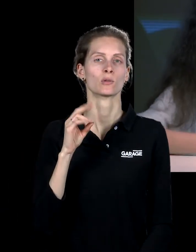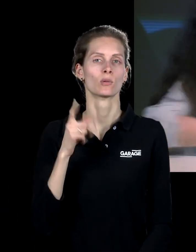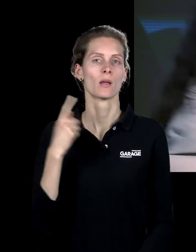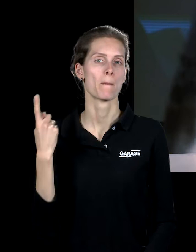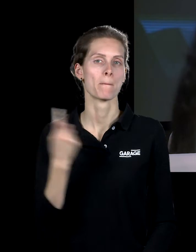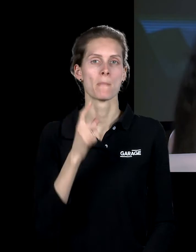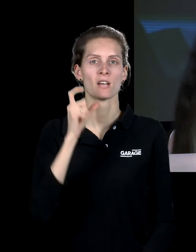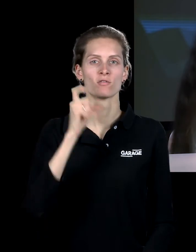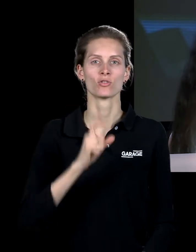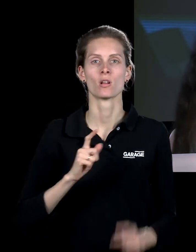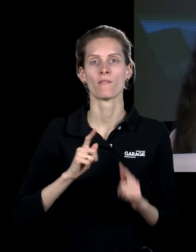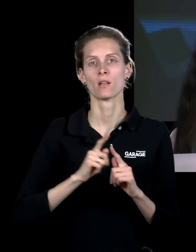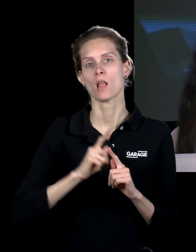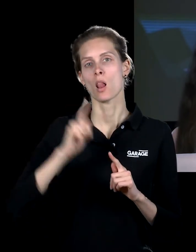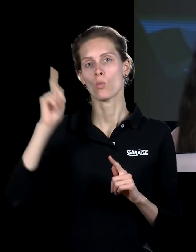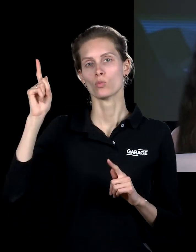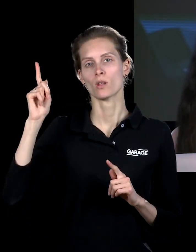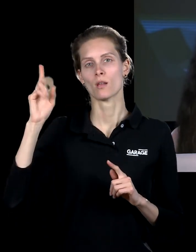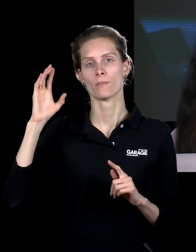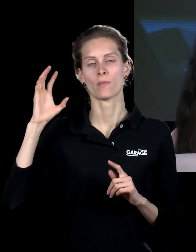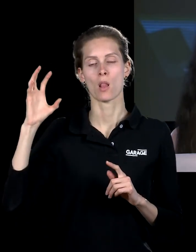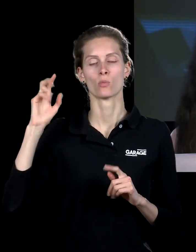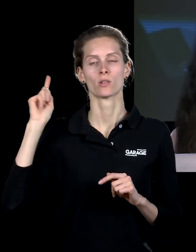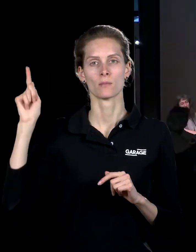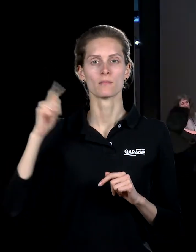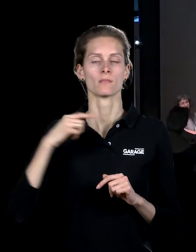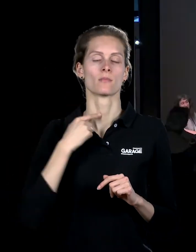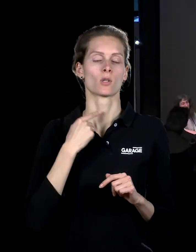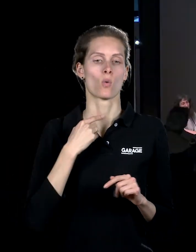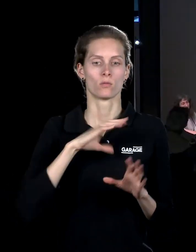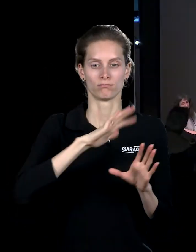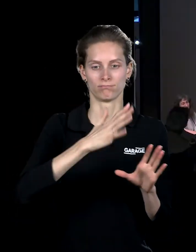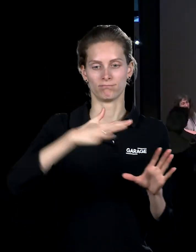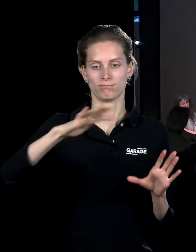персонаж, который идет по лунному пейзажу, сформированным этим голосом.